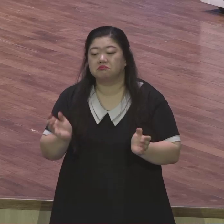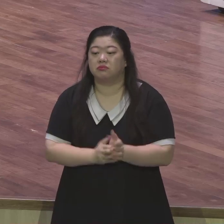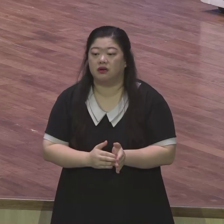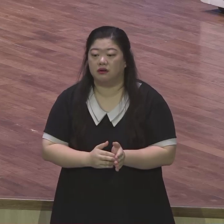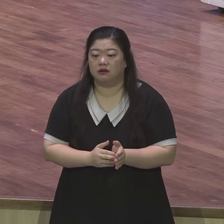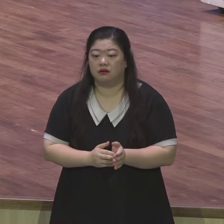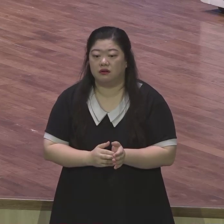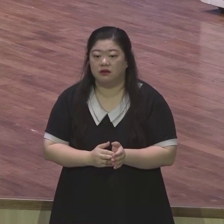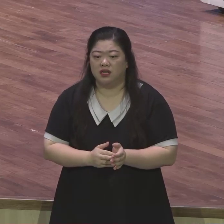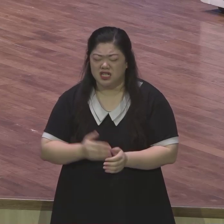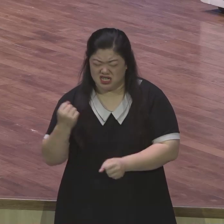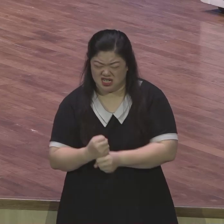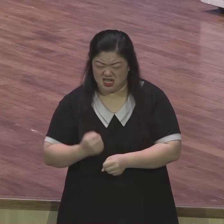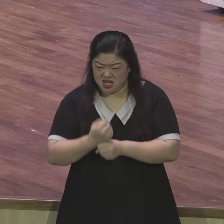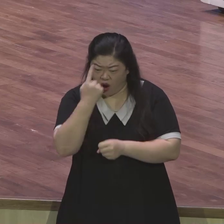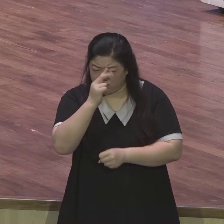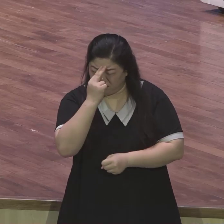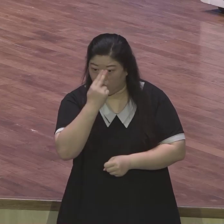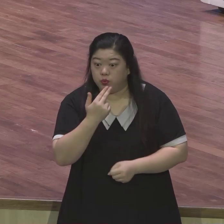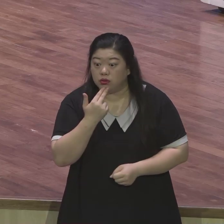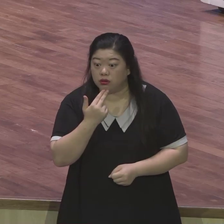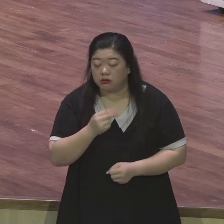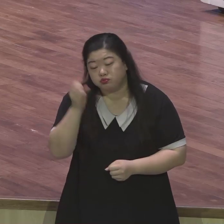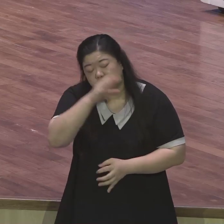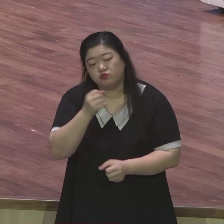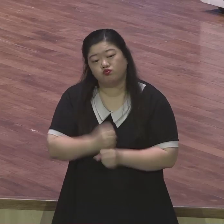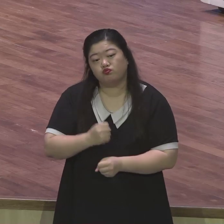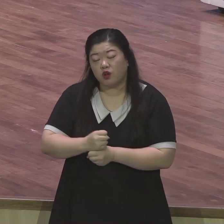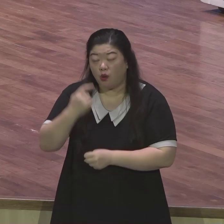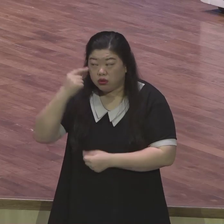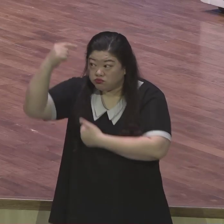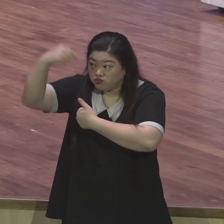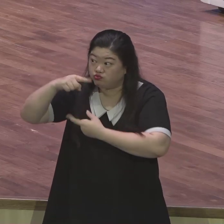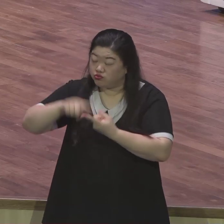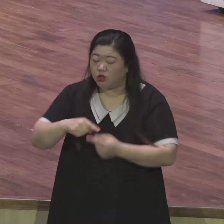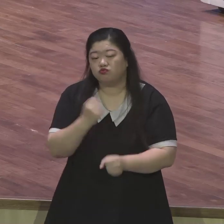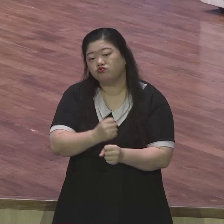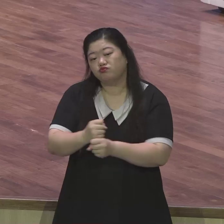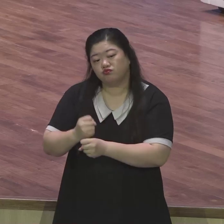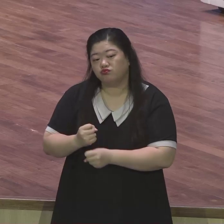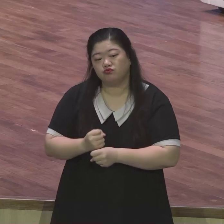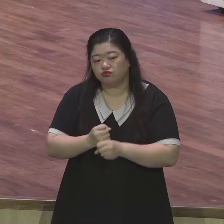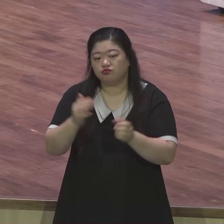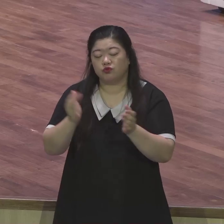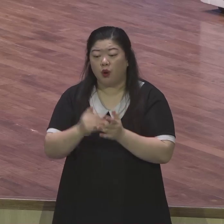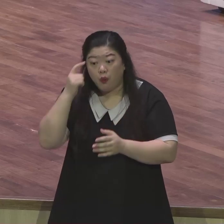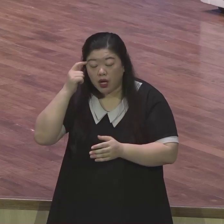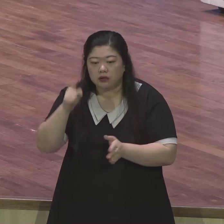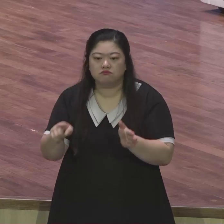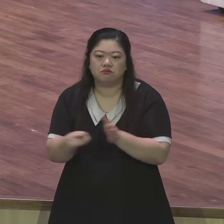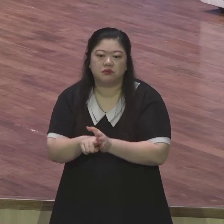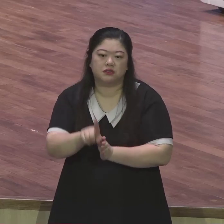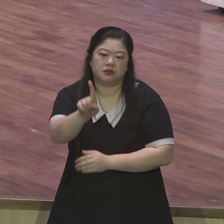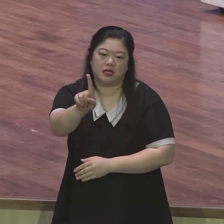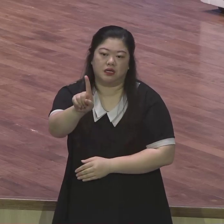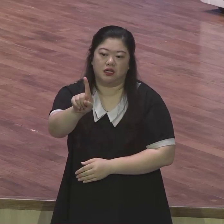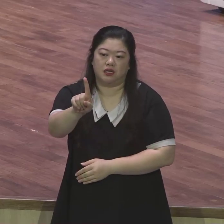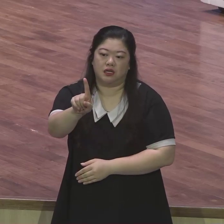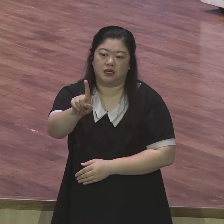없다는 사실을 그냥 믿고 그대로 순정했습니다 그래서 노아의 가족은 모두 구원 받았어요 노아는 뒤로 물러가지 않는 믿음을